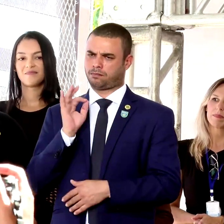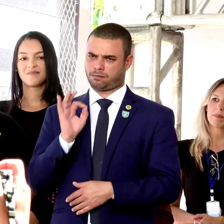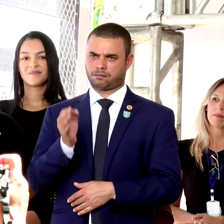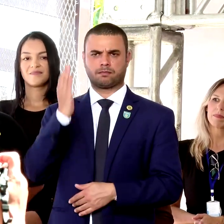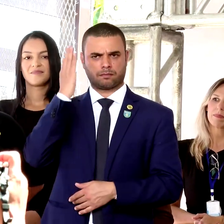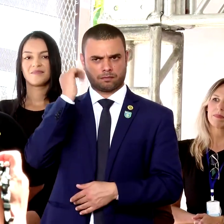caminhamos juntos.